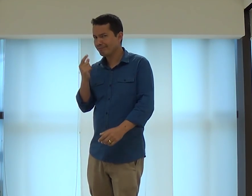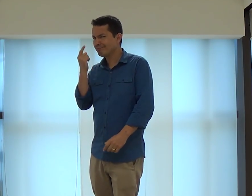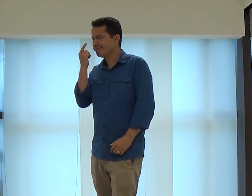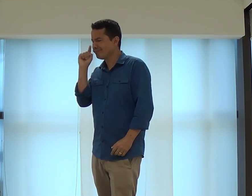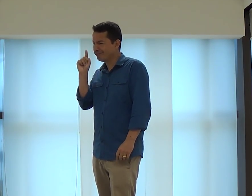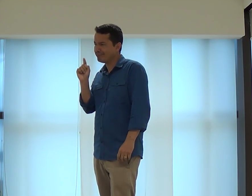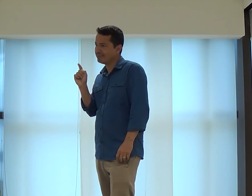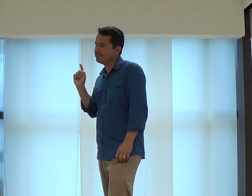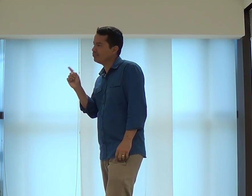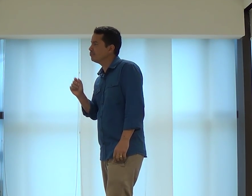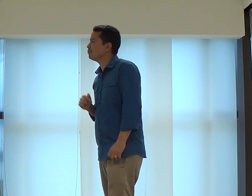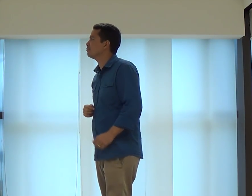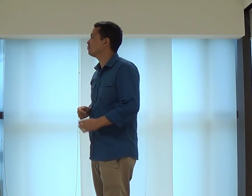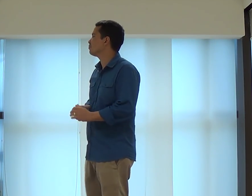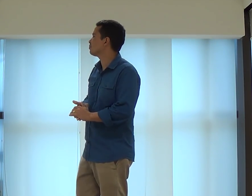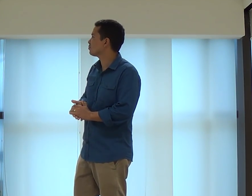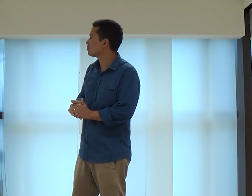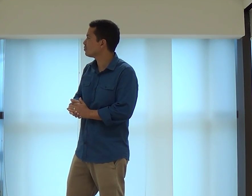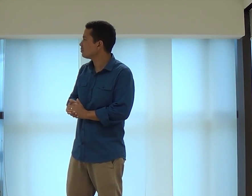Presta atenção. que eu quero dizer agora?